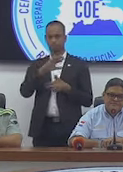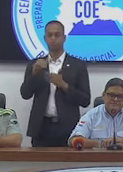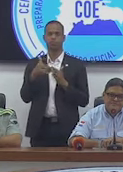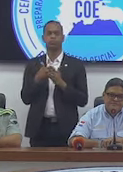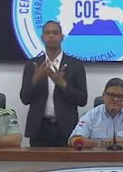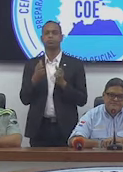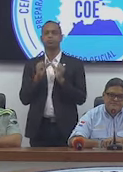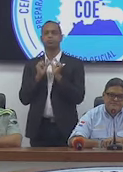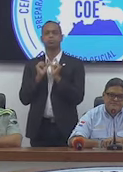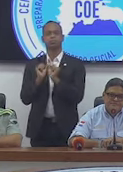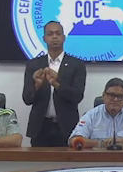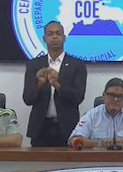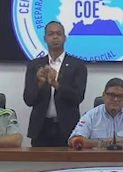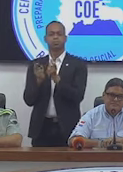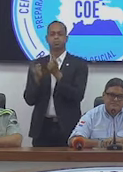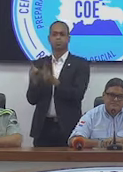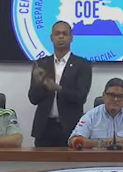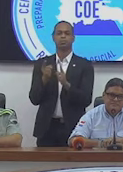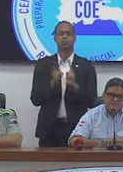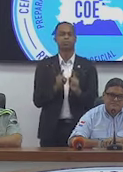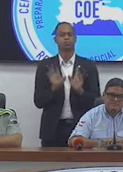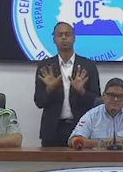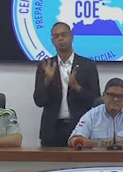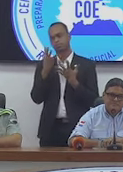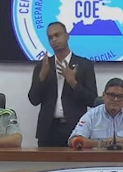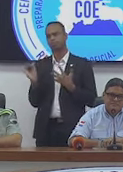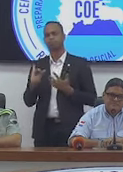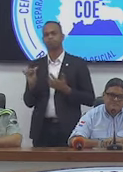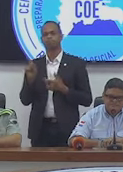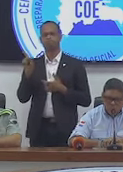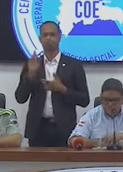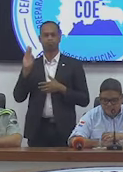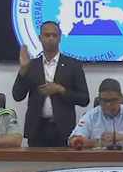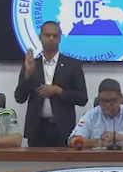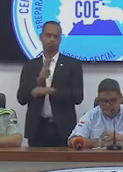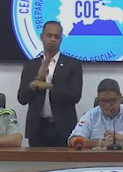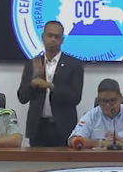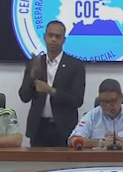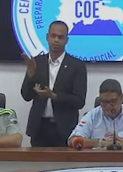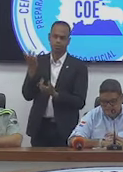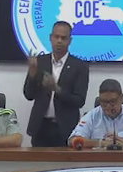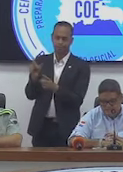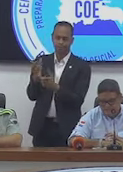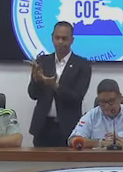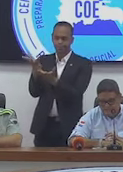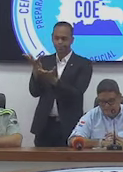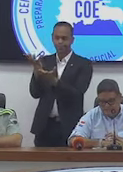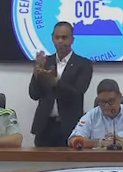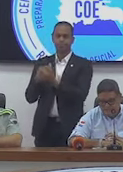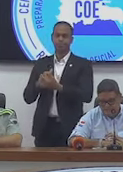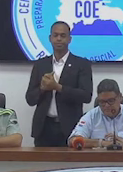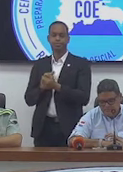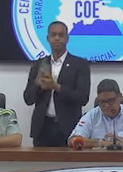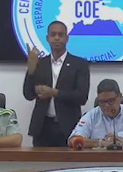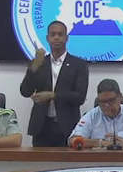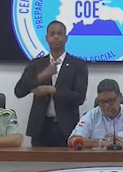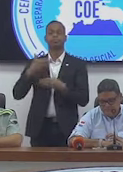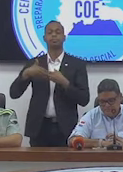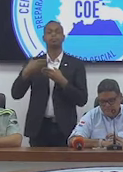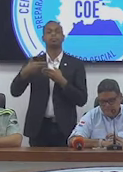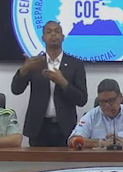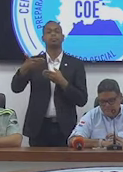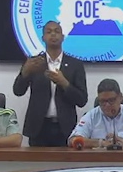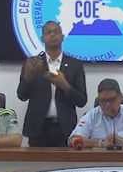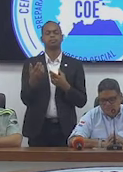continúen sucediendo casos lamentables como el que pasó en Barahona. De manera que esperemos que en los días sucesivos,